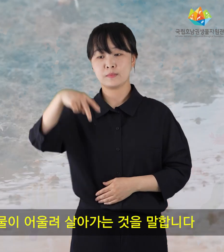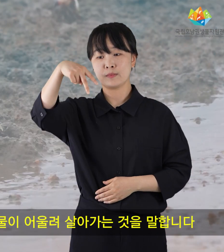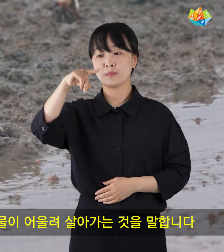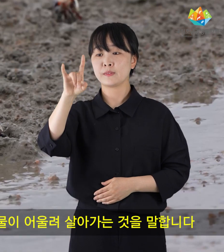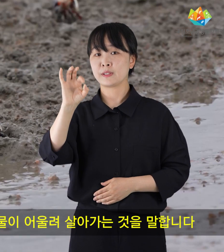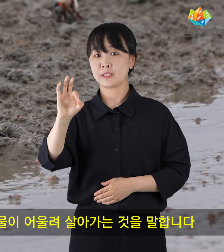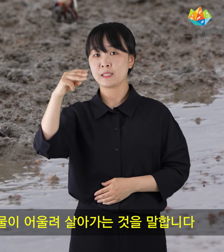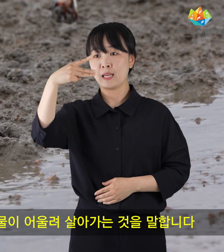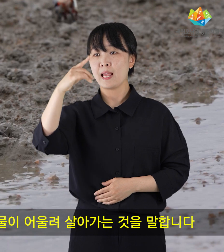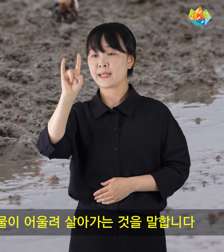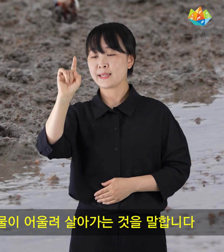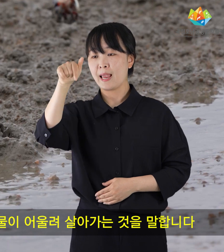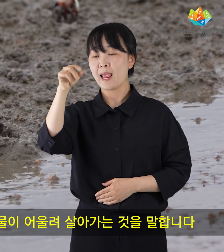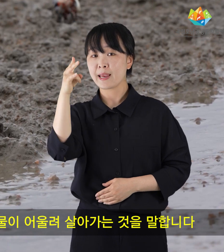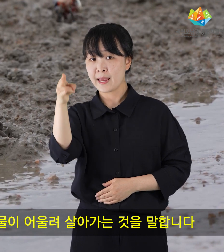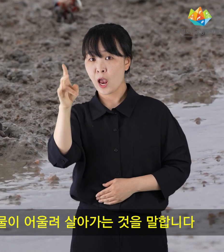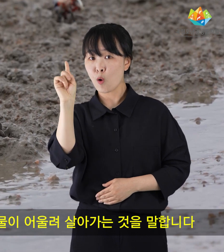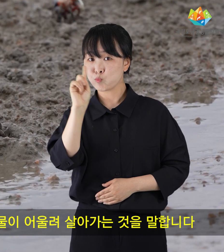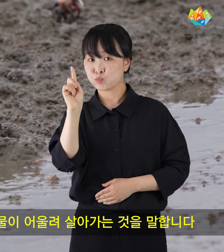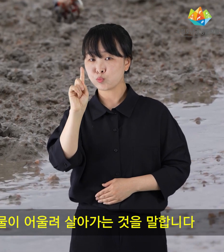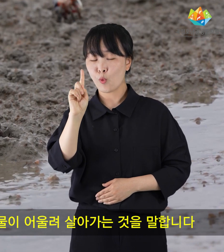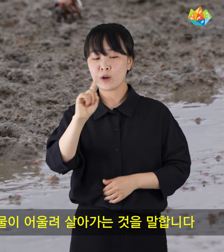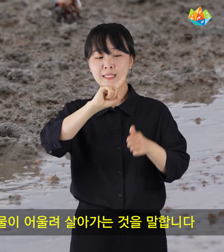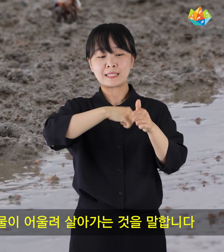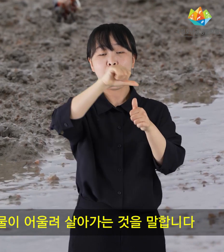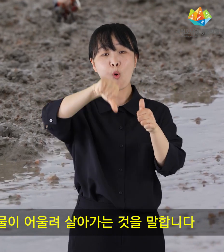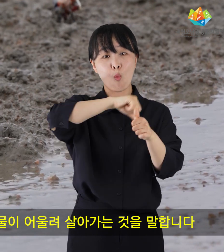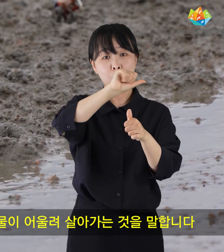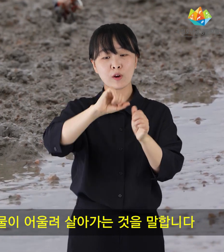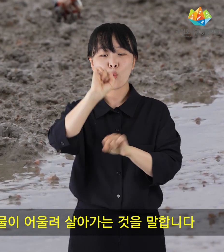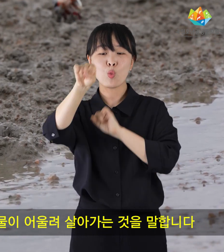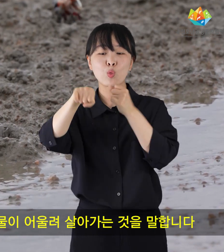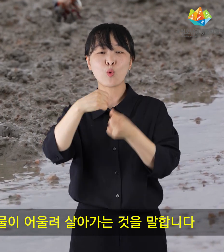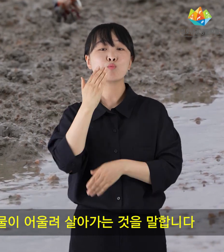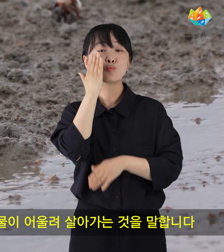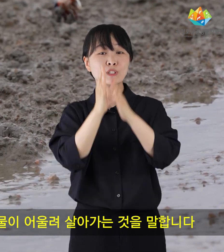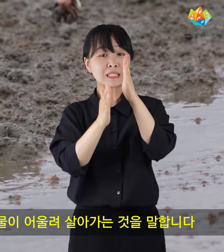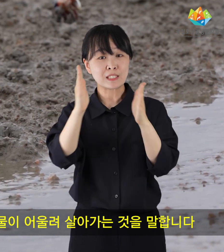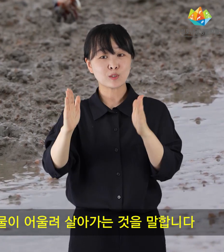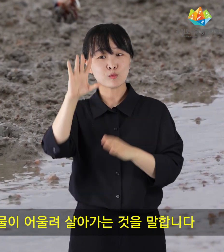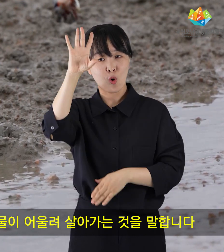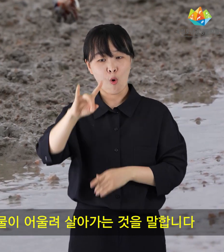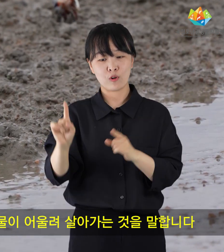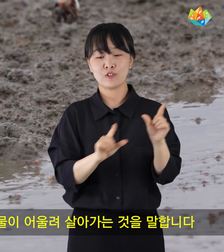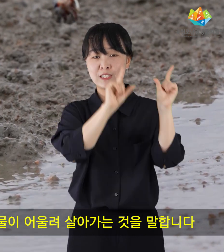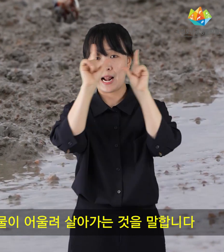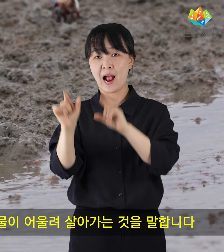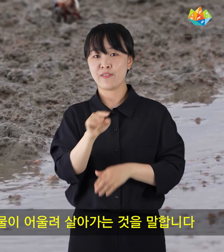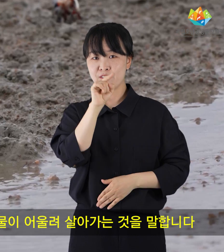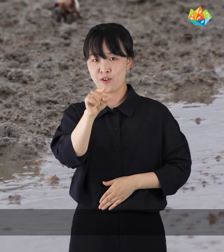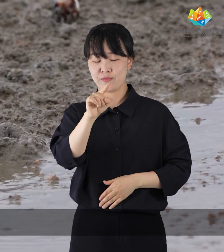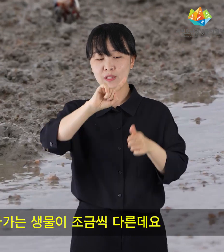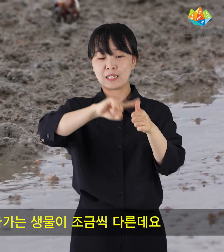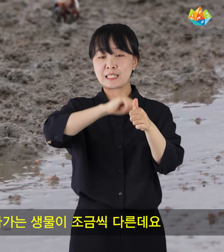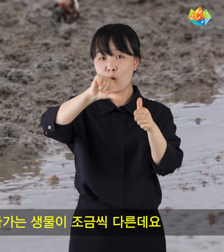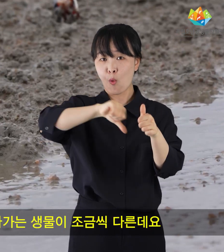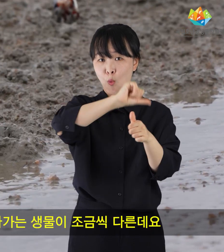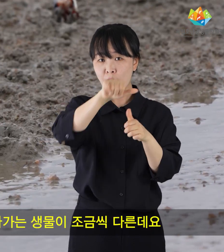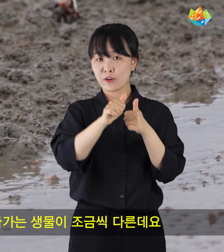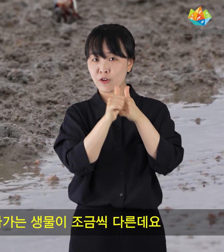생태계란 자연환경과 동식물이 어울려 살아가는 것을 말합니다. 생태환경에 따라